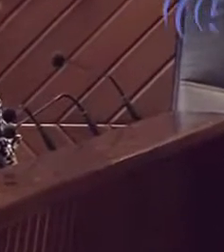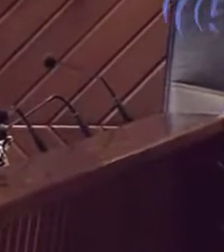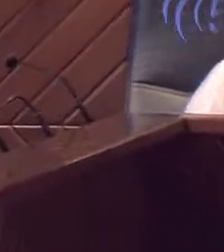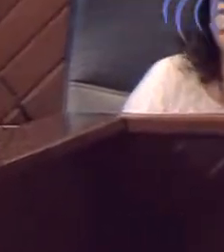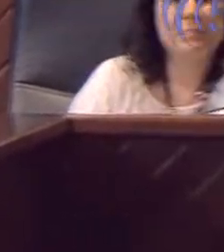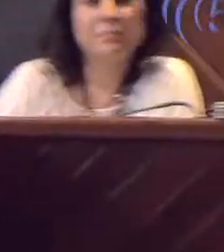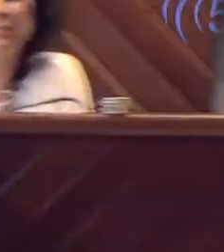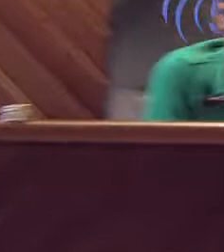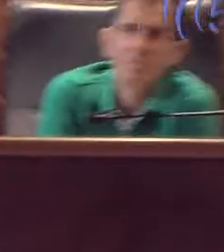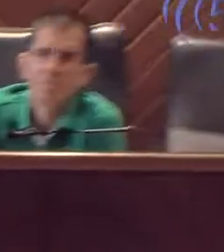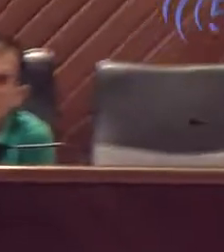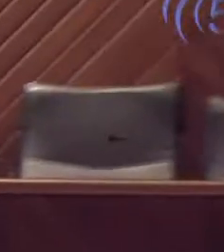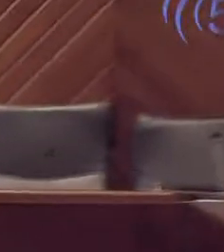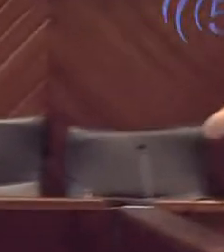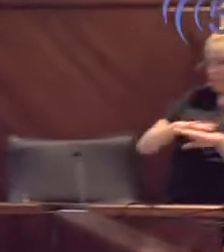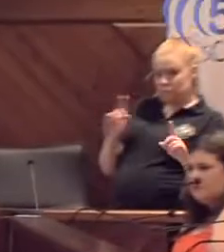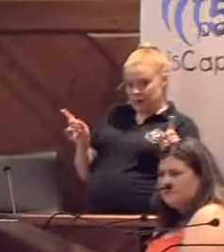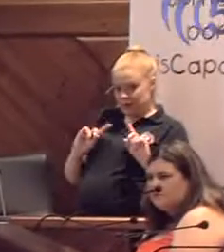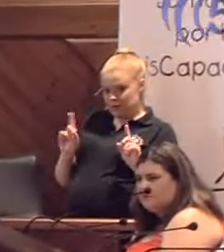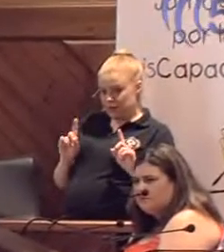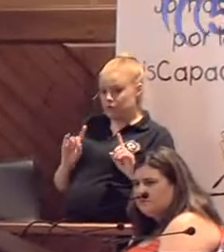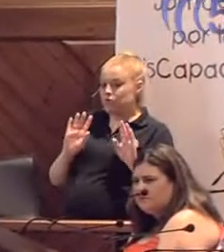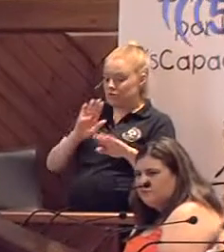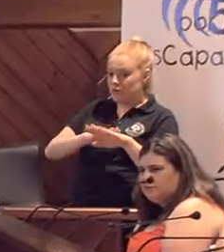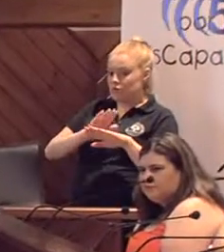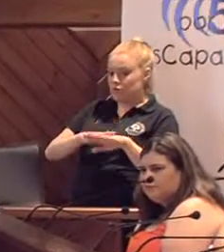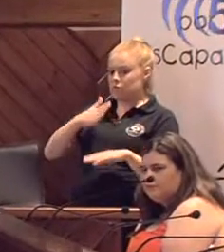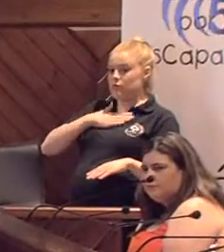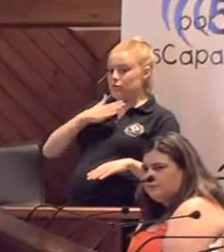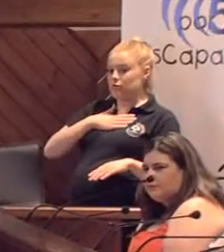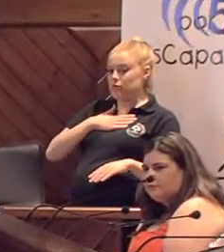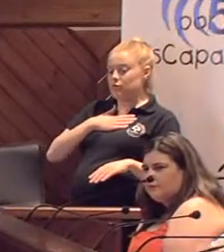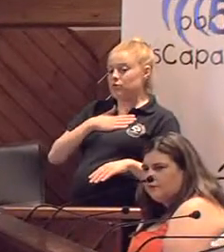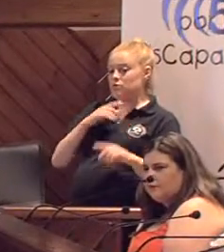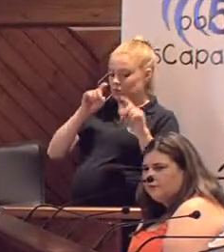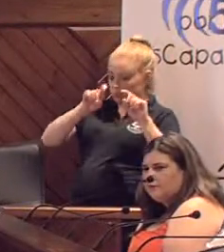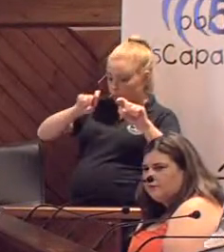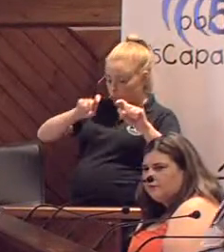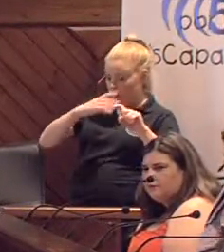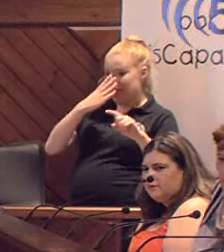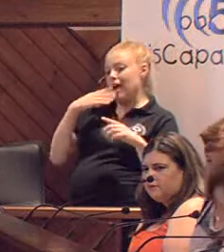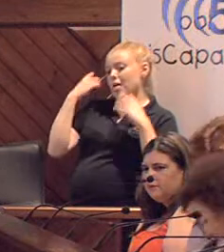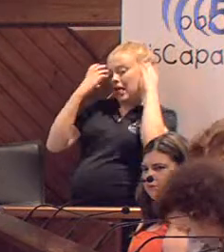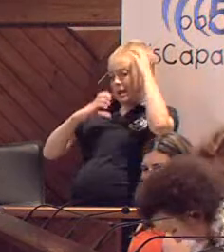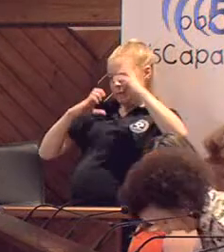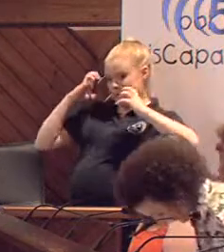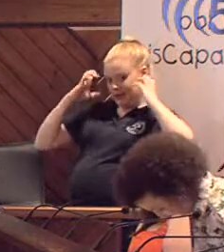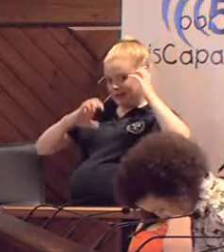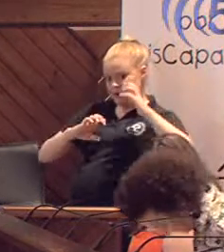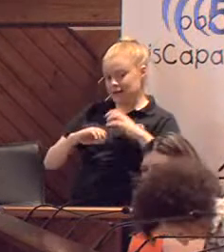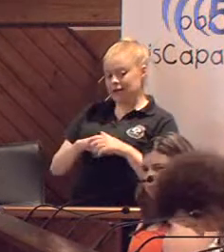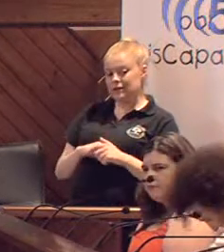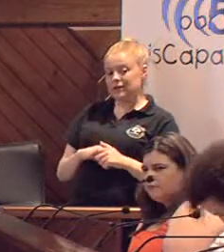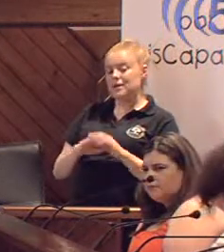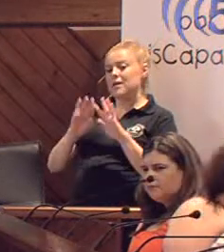ellos no tienen la culpa, que la culpa la tienen los dueños, que son los que tienen que educar a esos animales. Pero